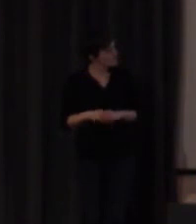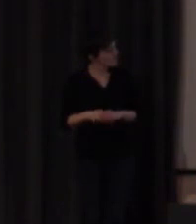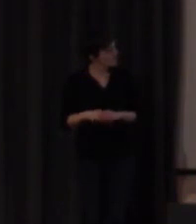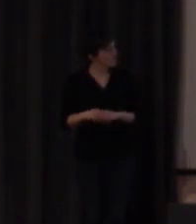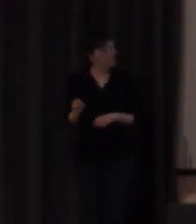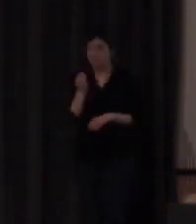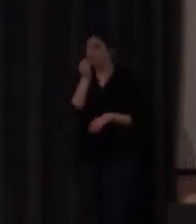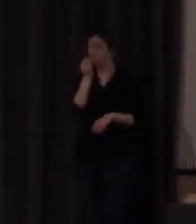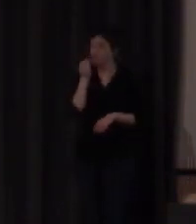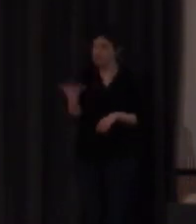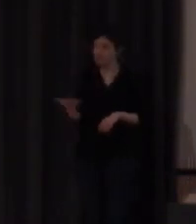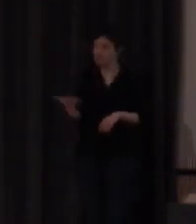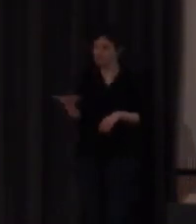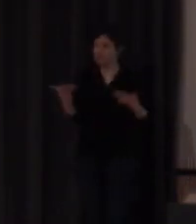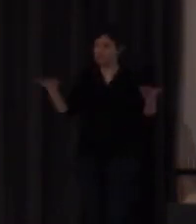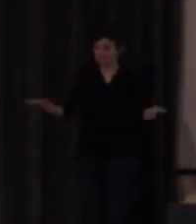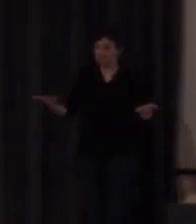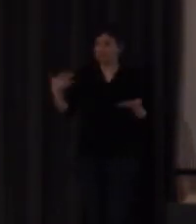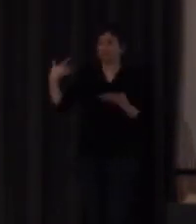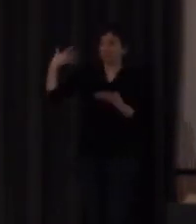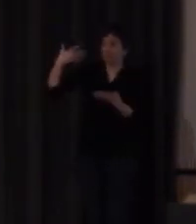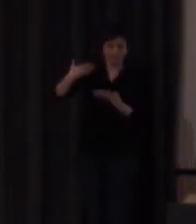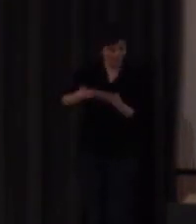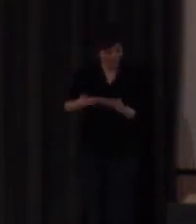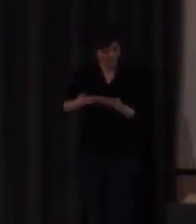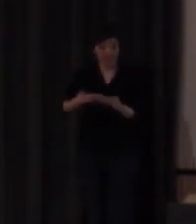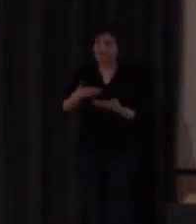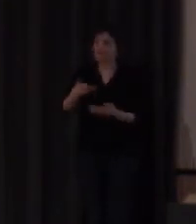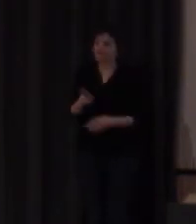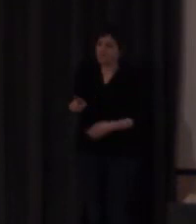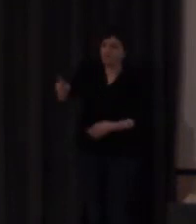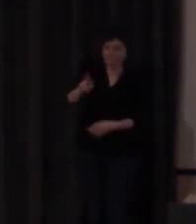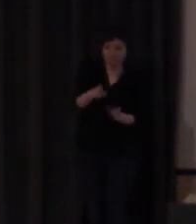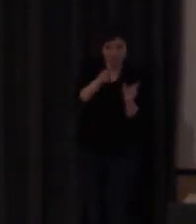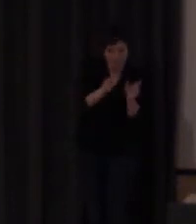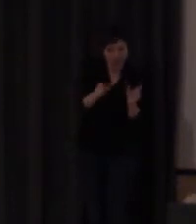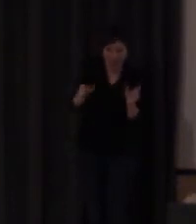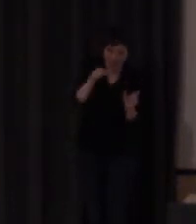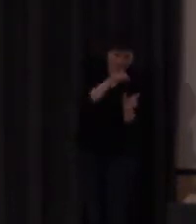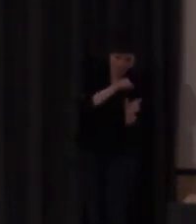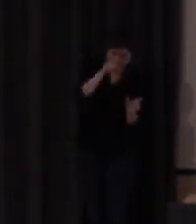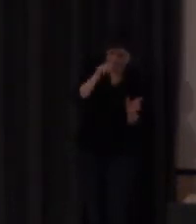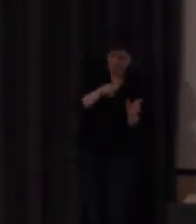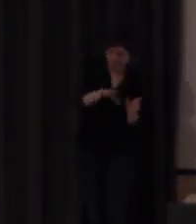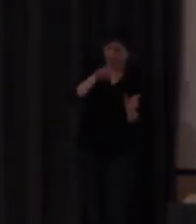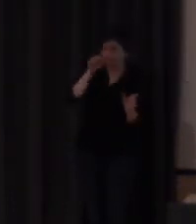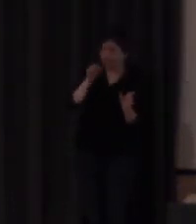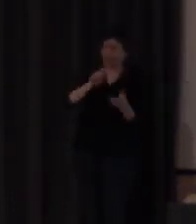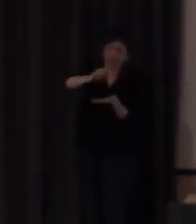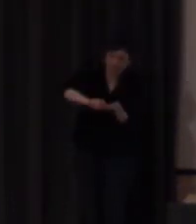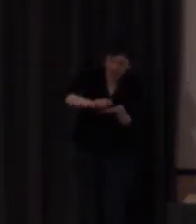bien por todo esto ya hemos pasado por el énfasis en las palabras en la decodificación y en la codificación